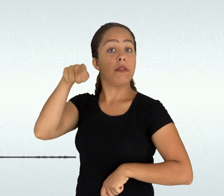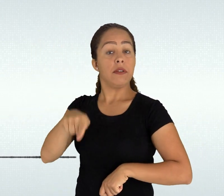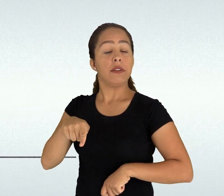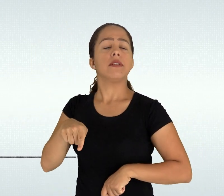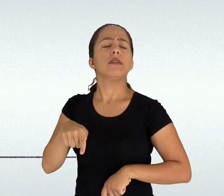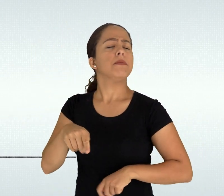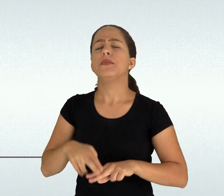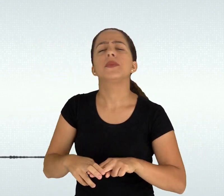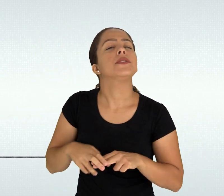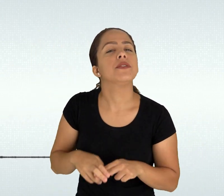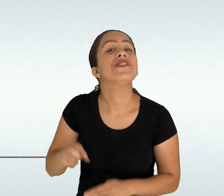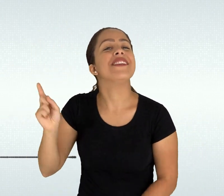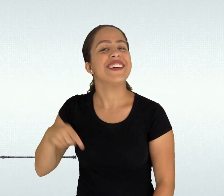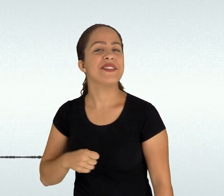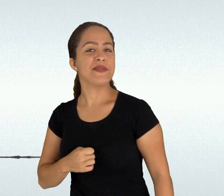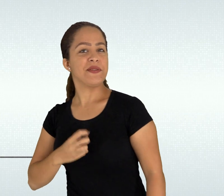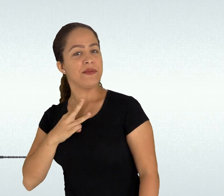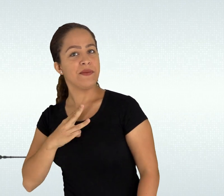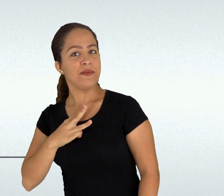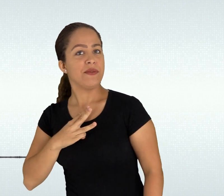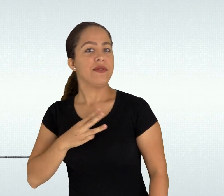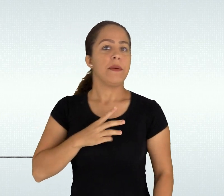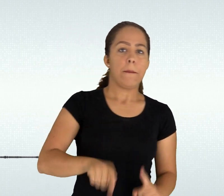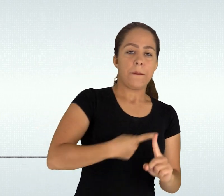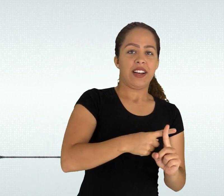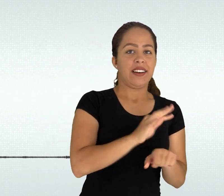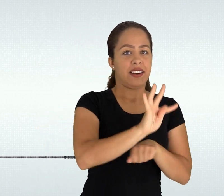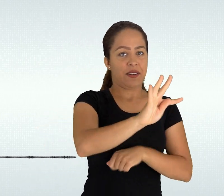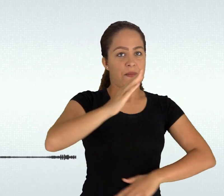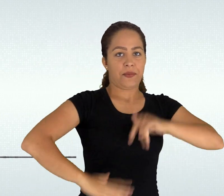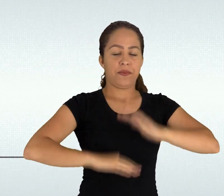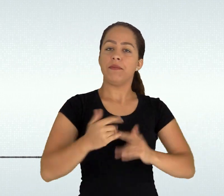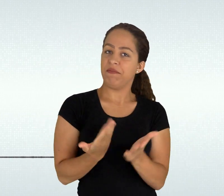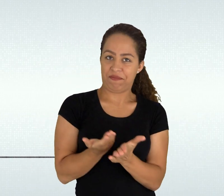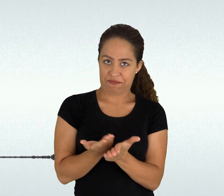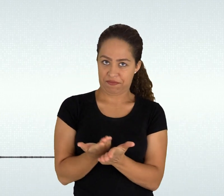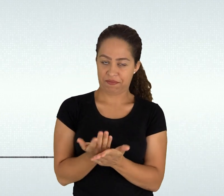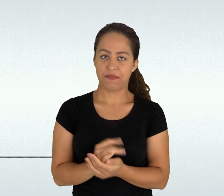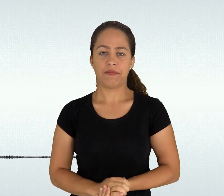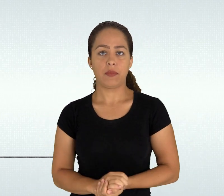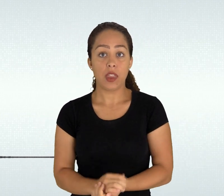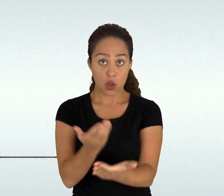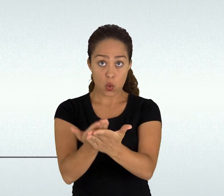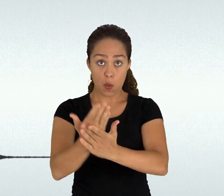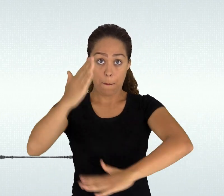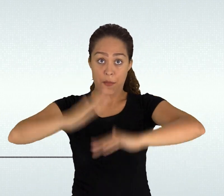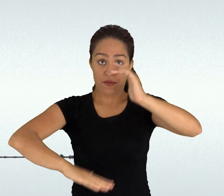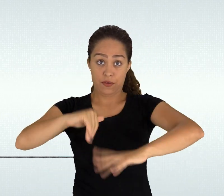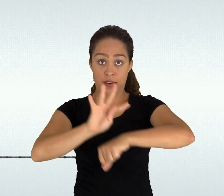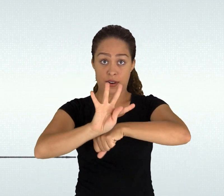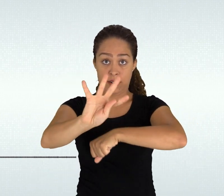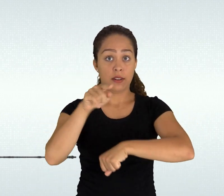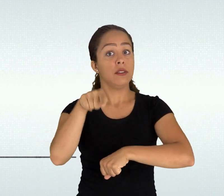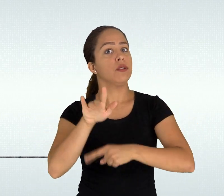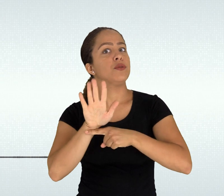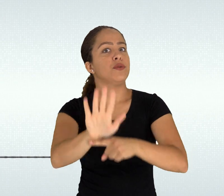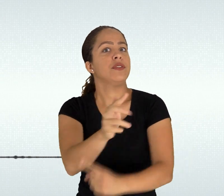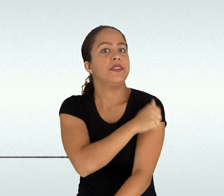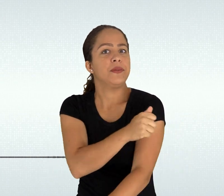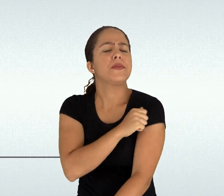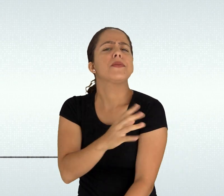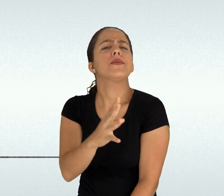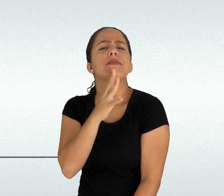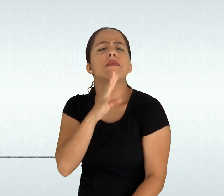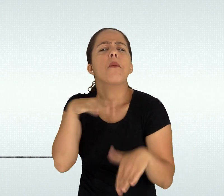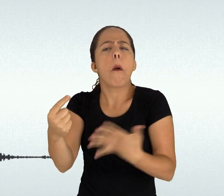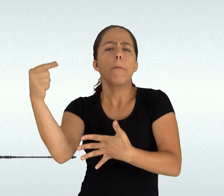sociedade tem seu potencial amplificado pela integração da educação profissional técnica à etapa final da educação